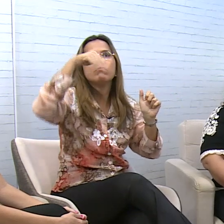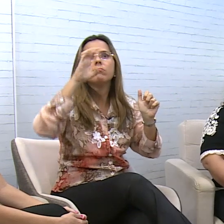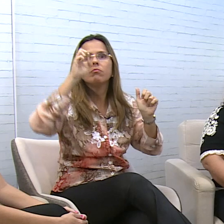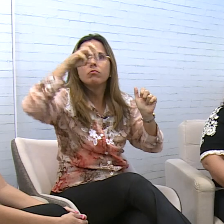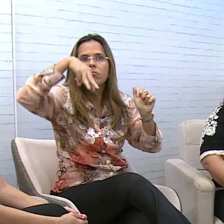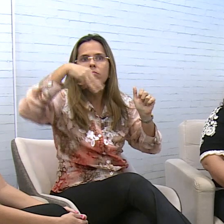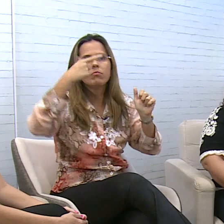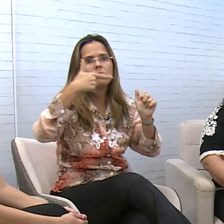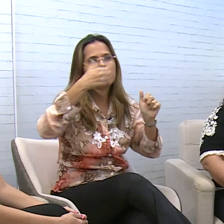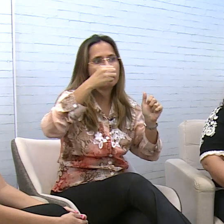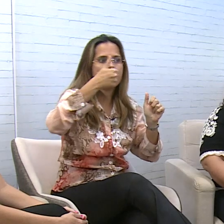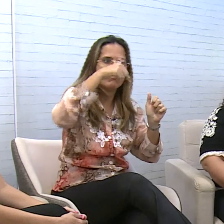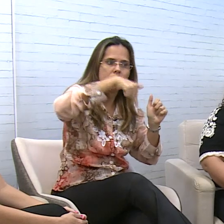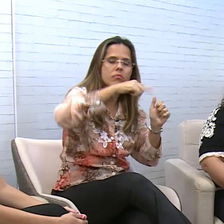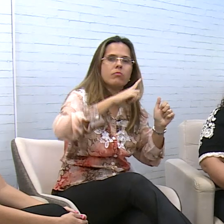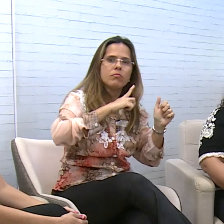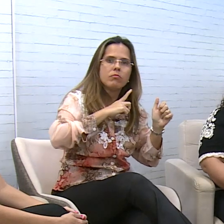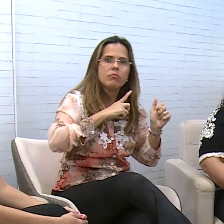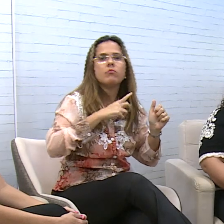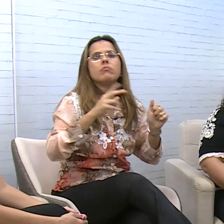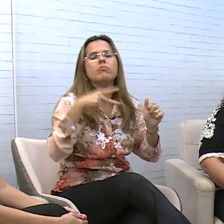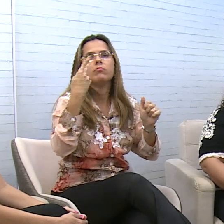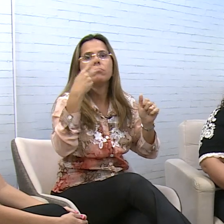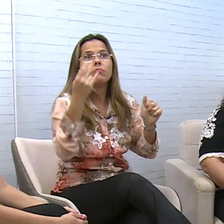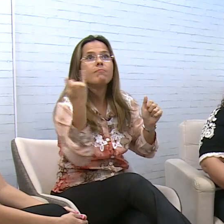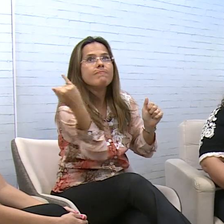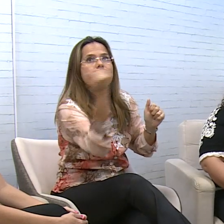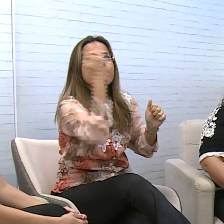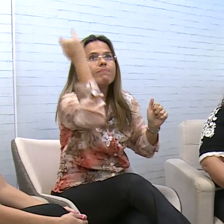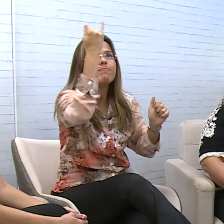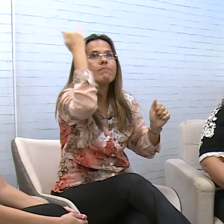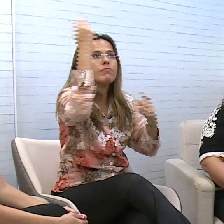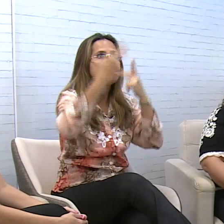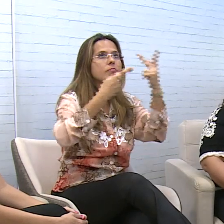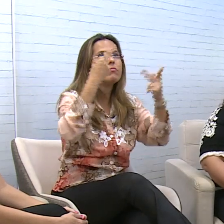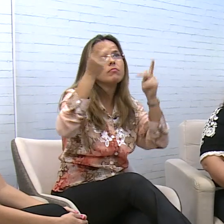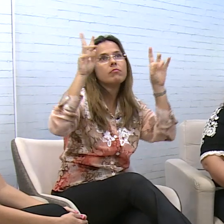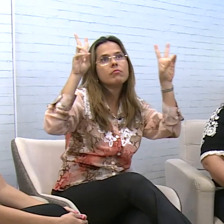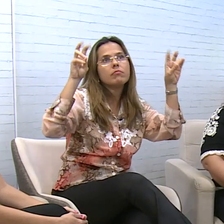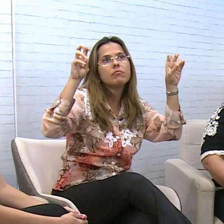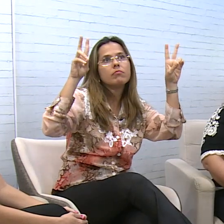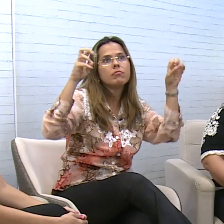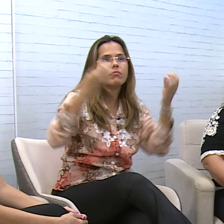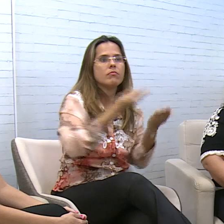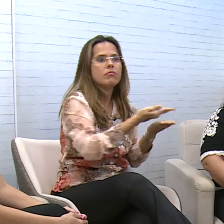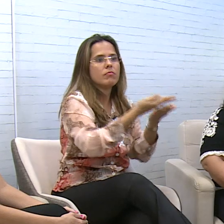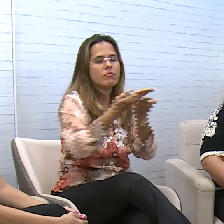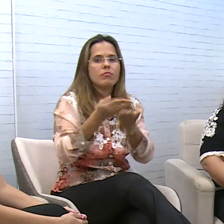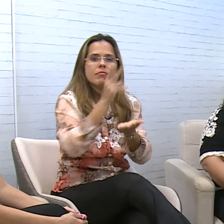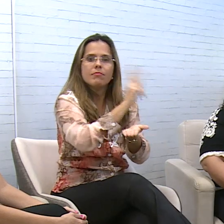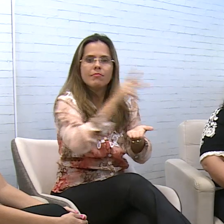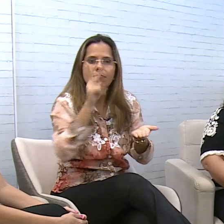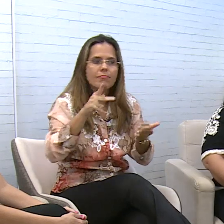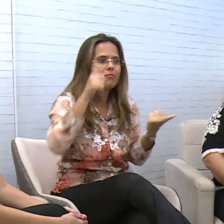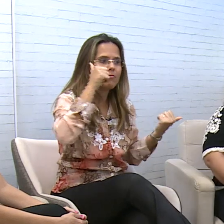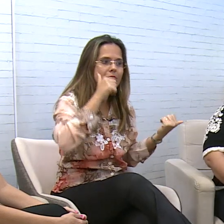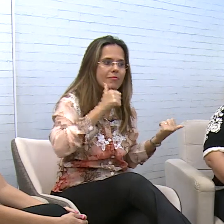2017. Pra ressaltar ainda mais a importância de se falar sobre essa temática, nós convidamos aqui a professora Marili Barbosa, ela que é